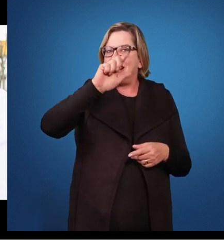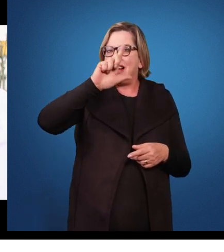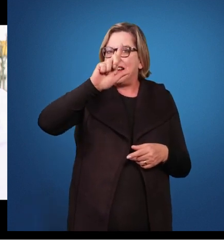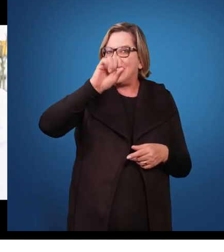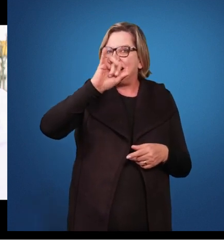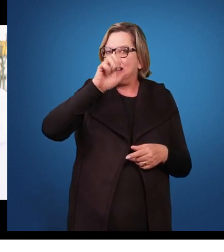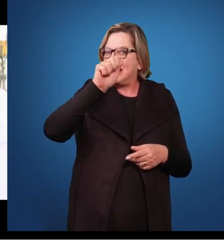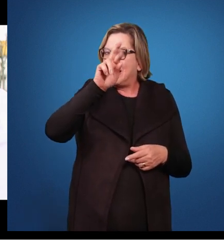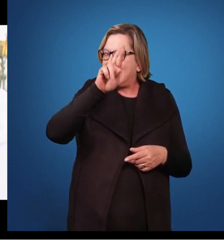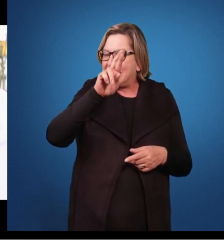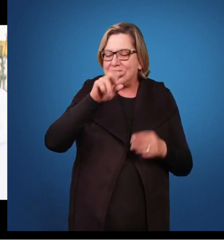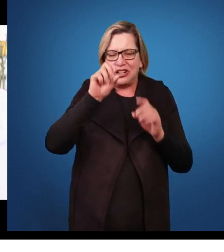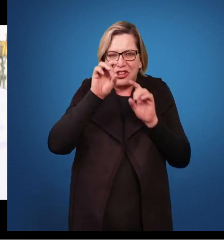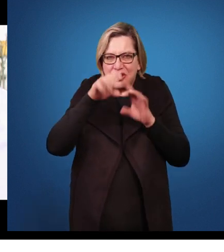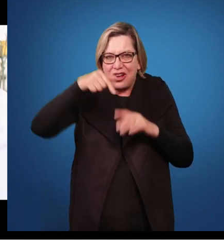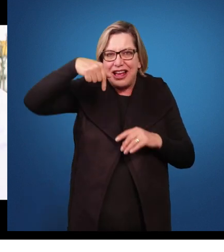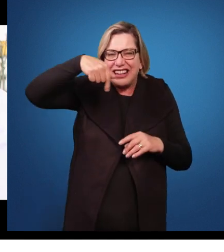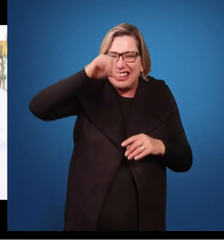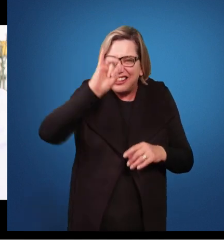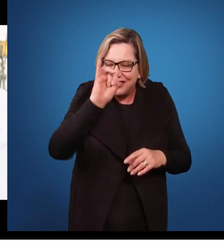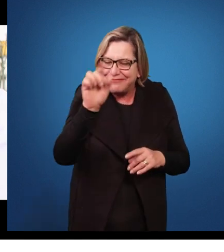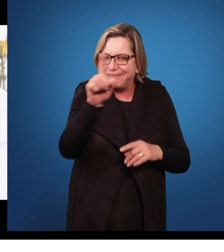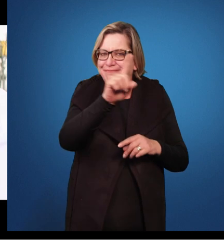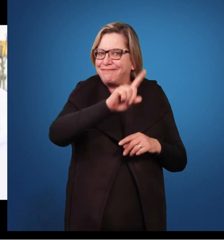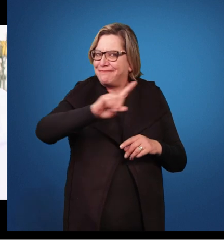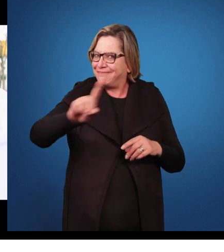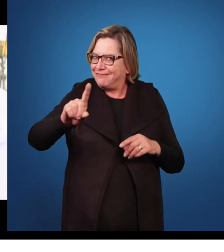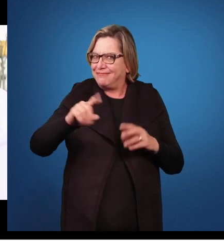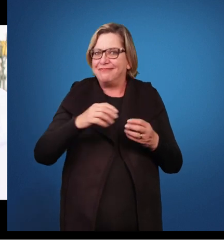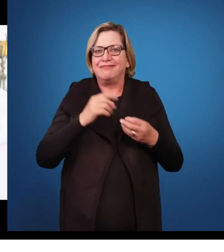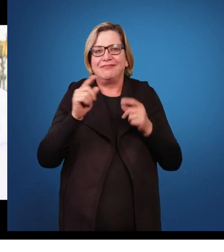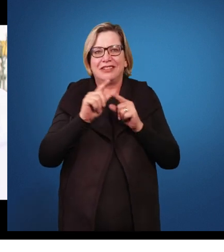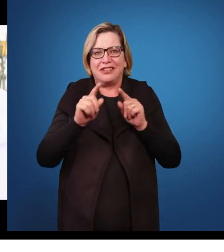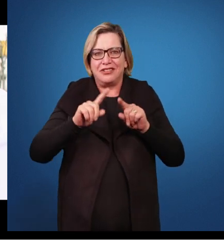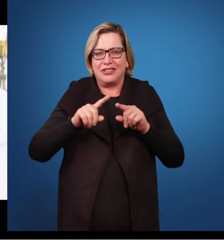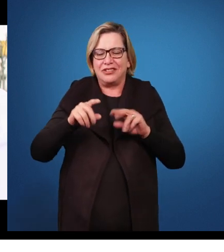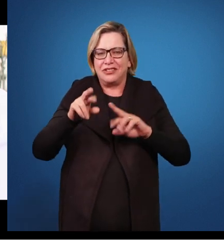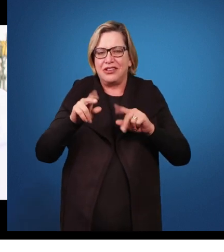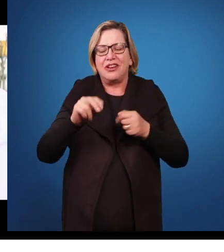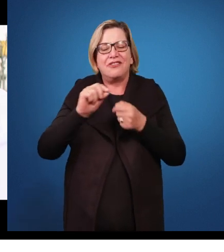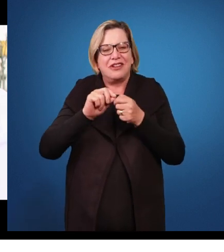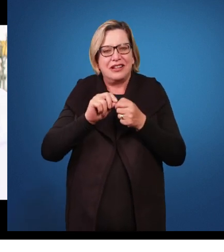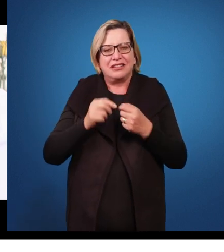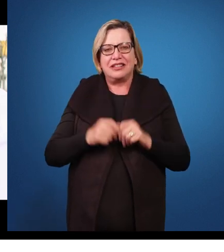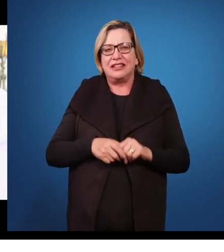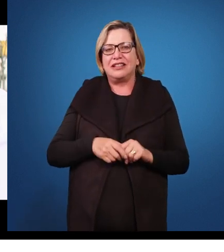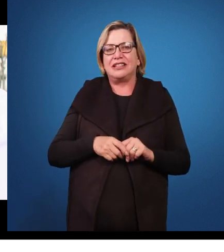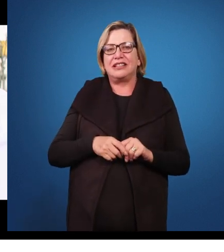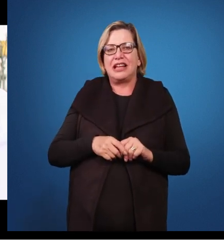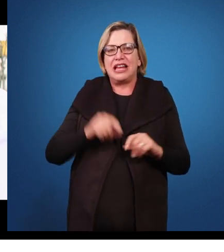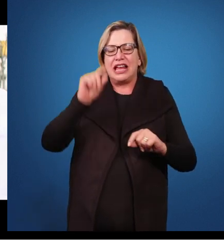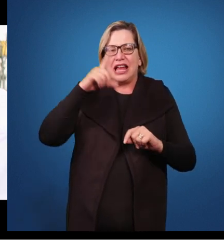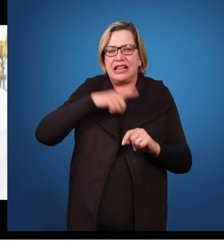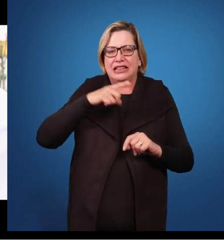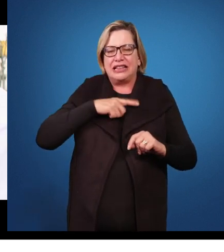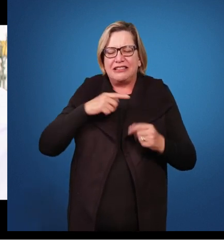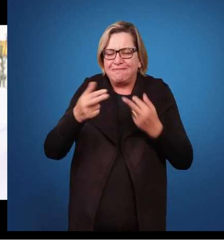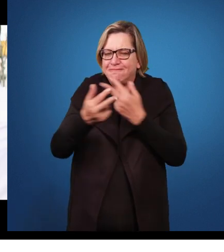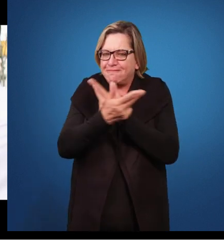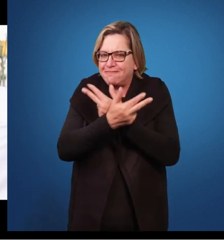um teste de QI, né? Como se faz em outras áreas. Ela envolve uma avaliação